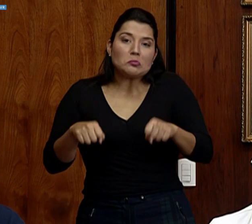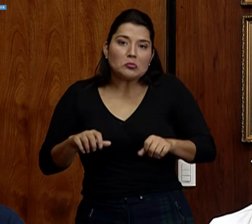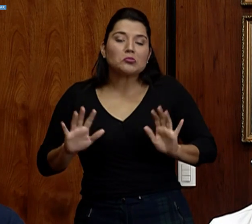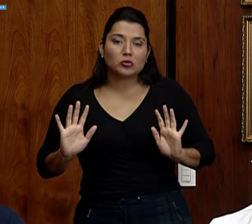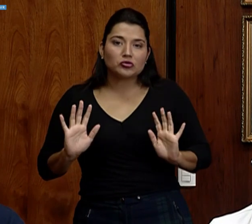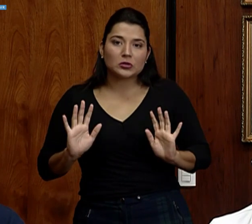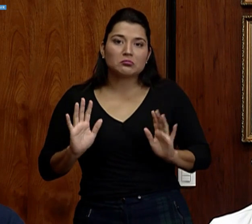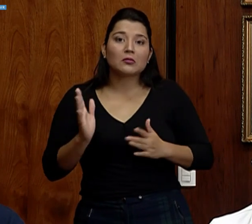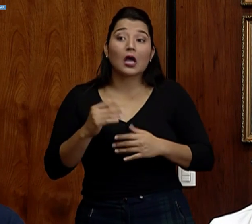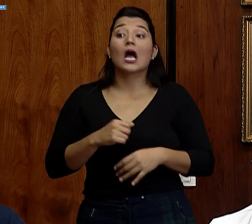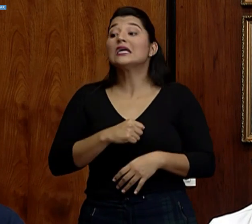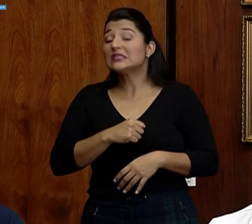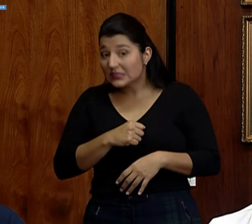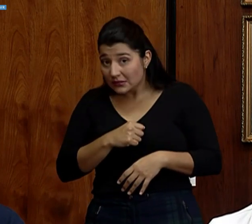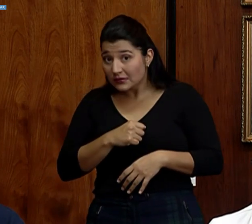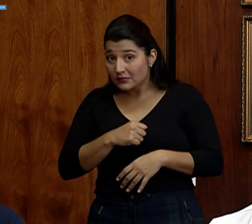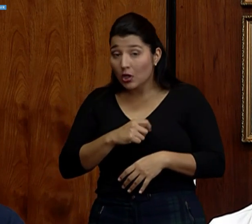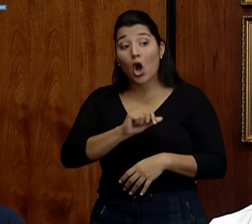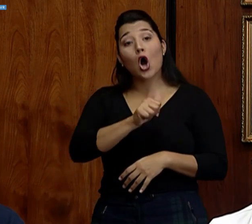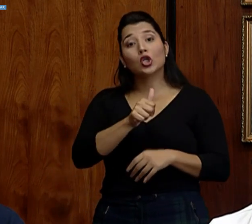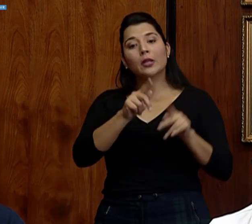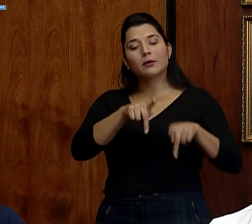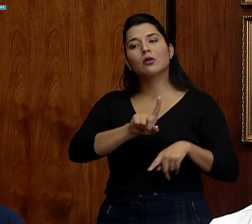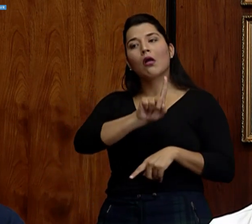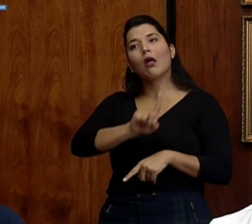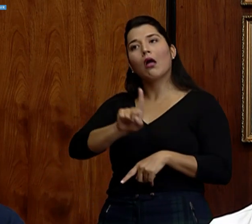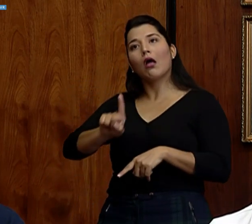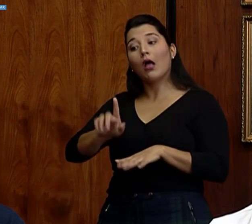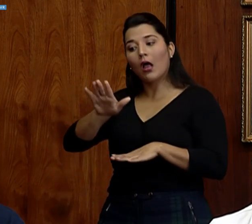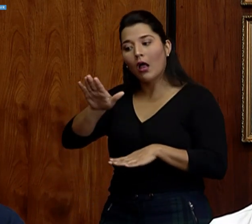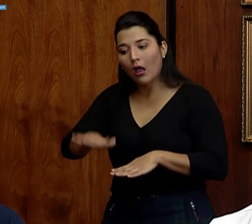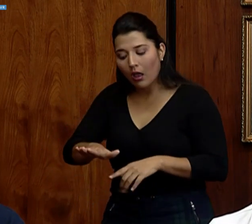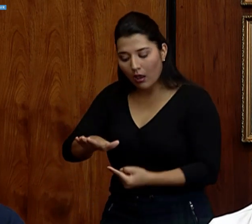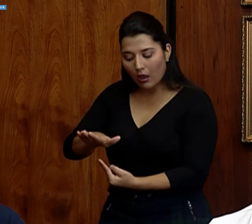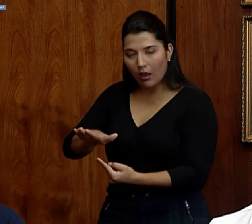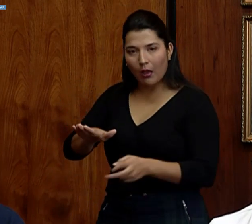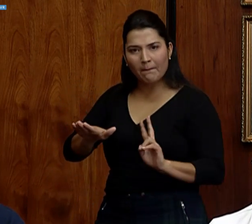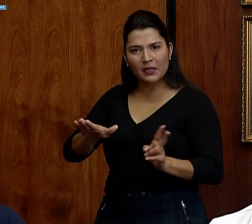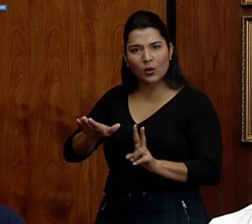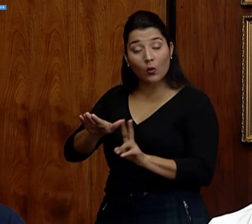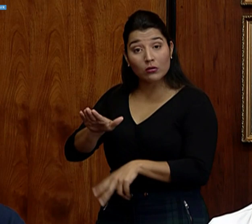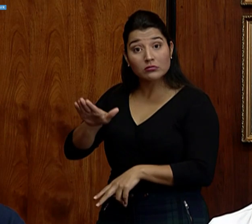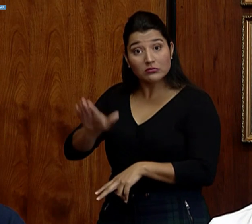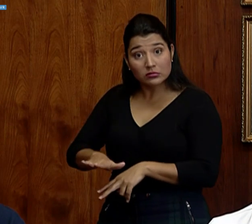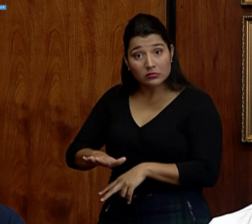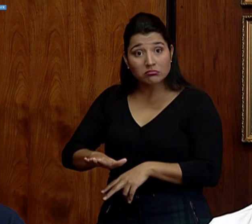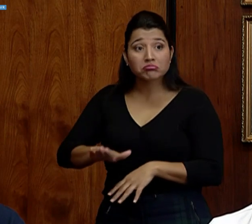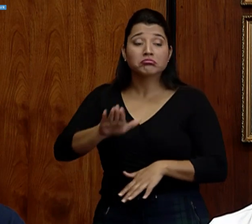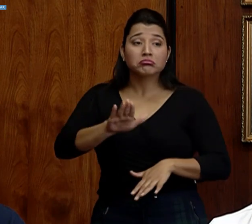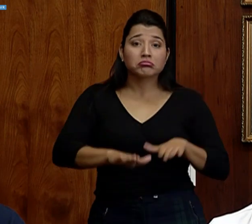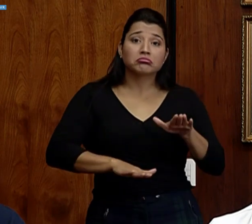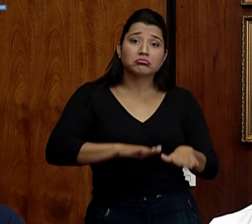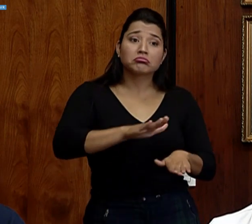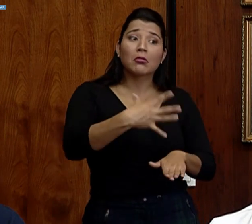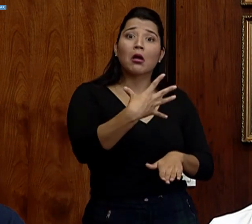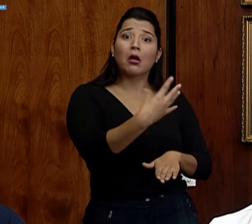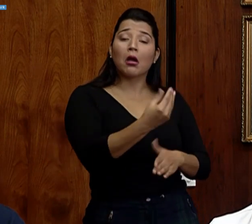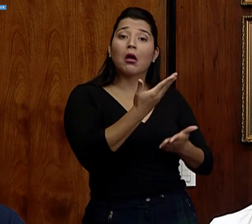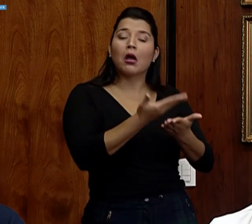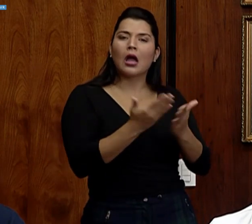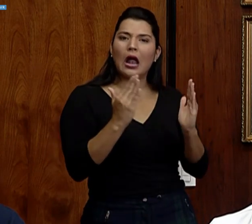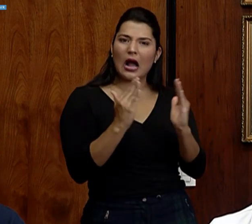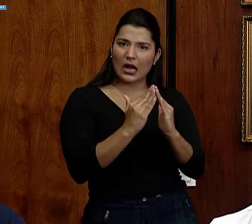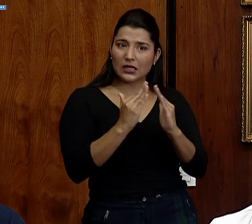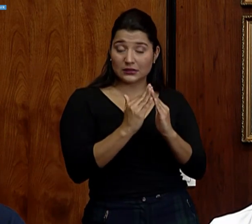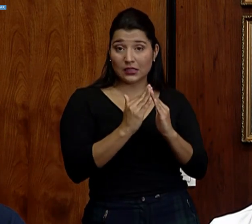alguien en el calzado pueda eventualmente llevar el virus a la casa. Pero en realidad las probabilidades, ya lo hemos dicho,